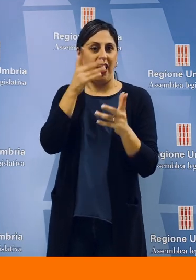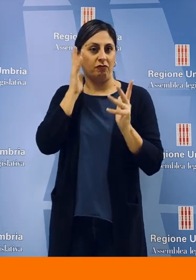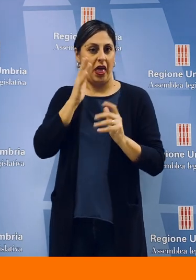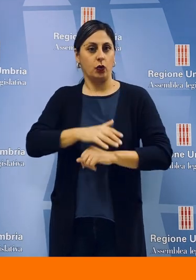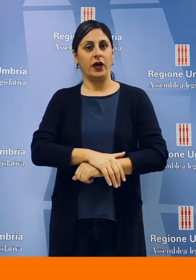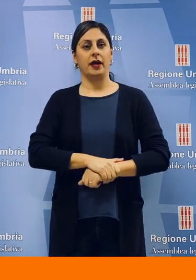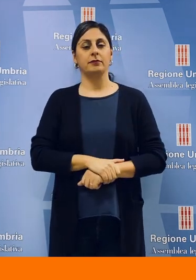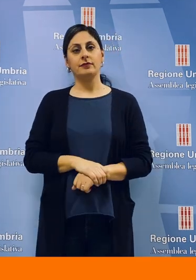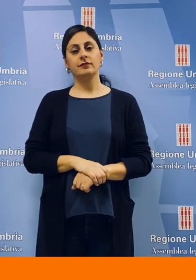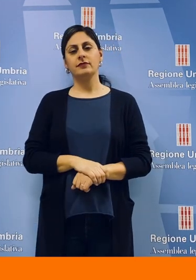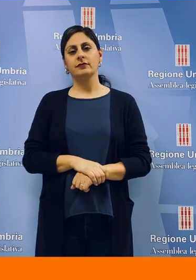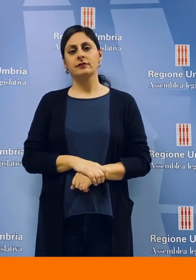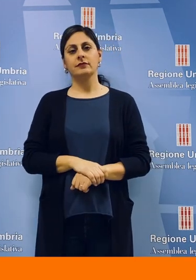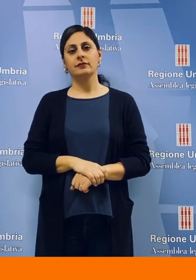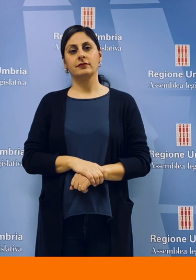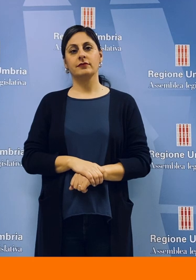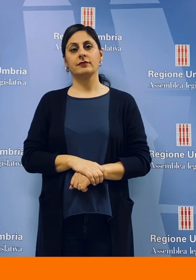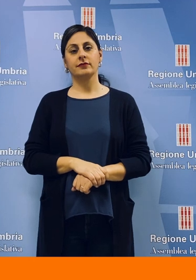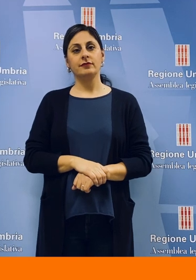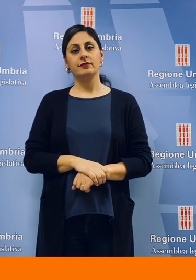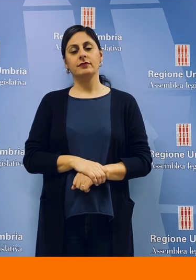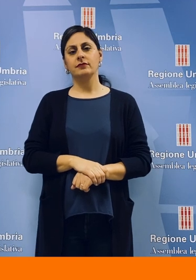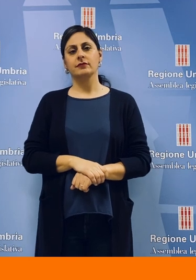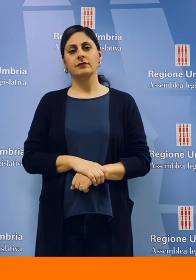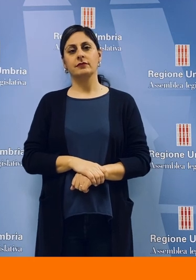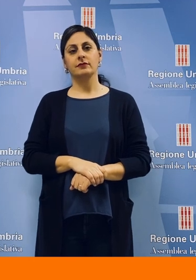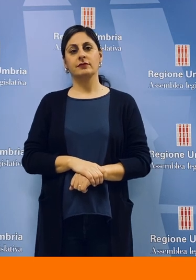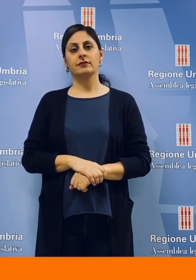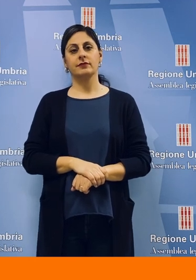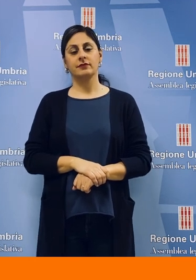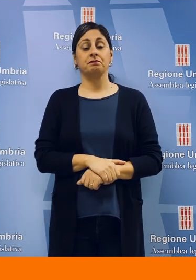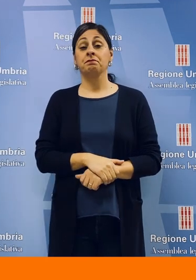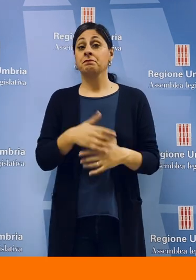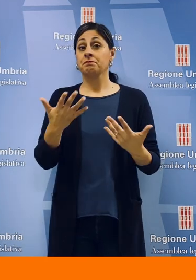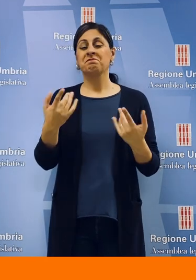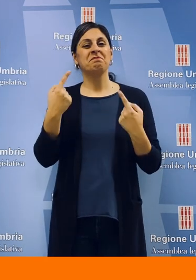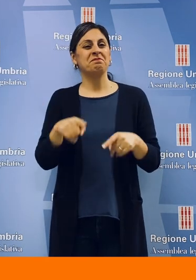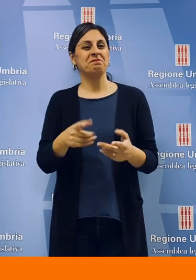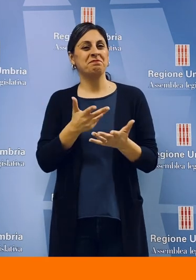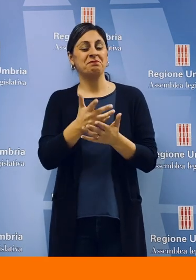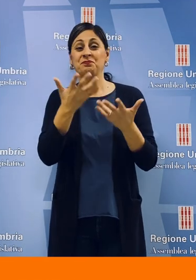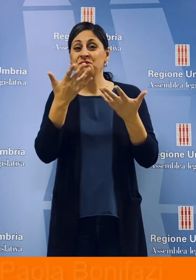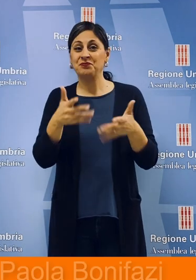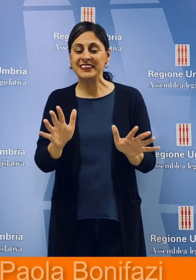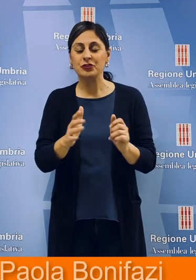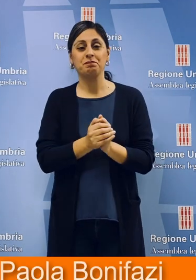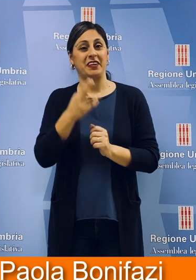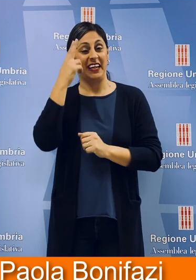prevedere lo stanziamento di risorse a tal fine. Anche per questa edizione è tutto, vi ricordo,